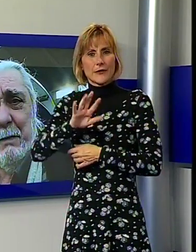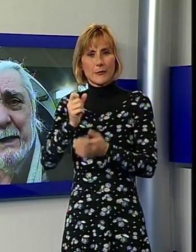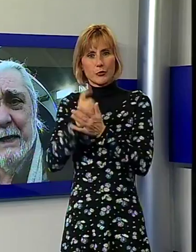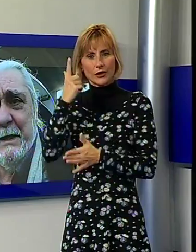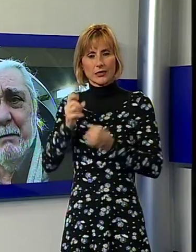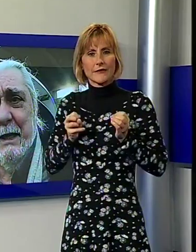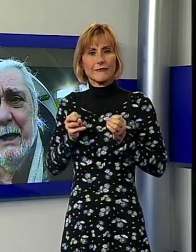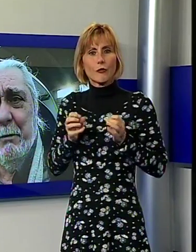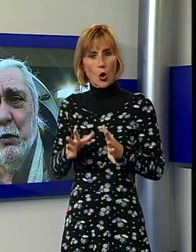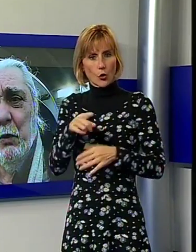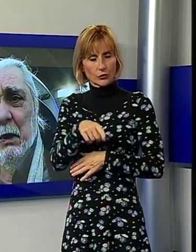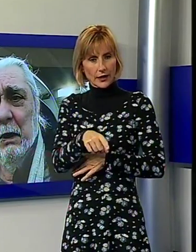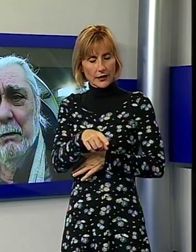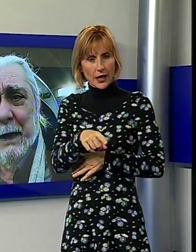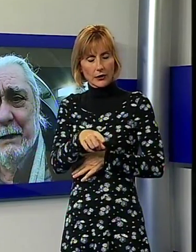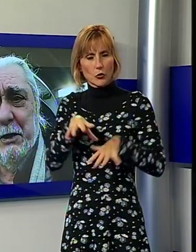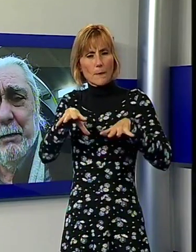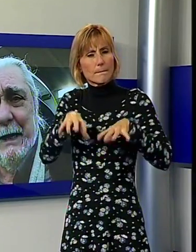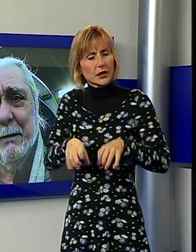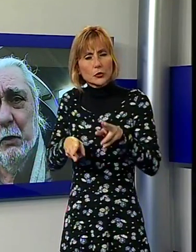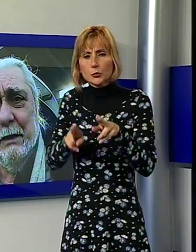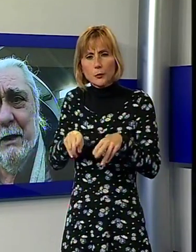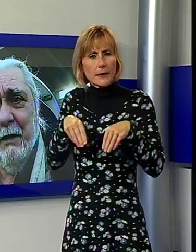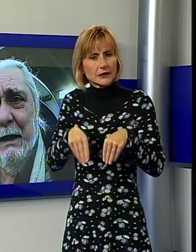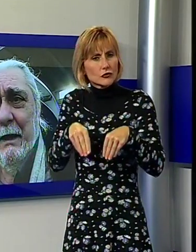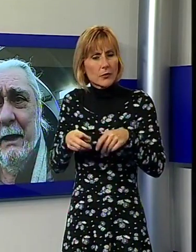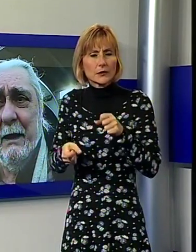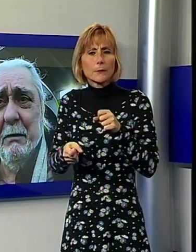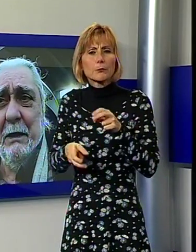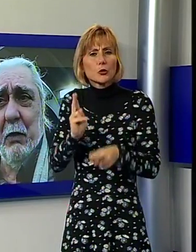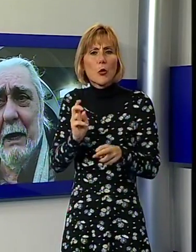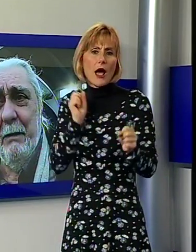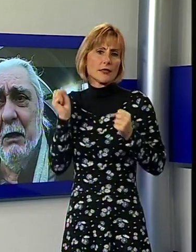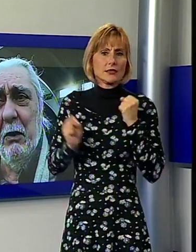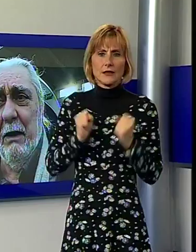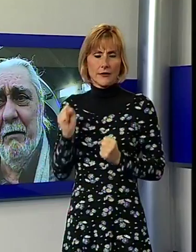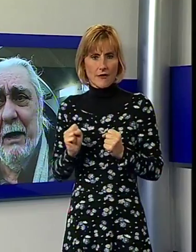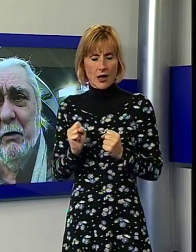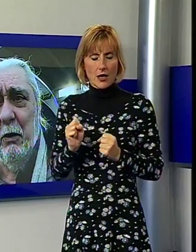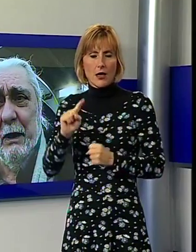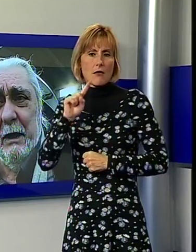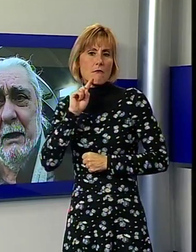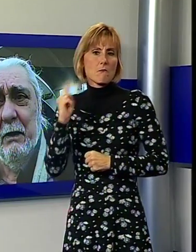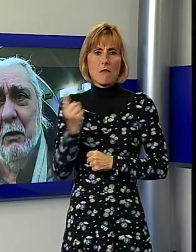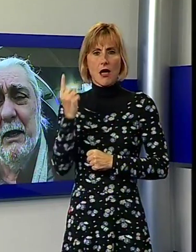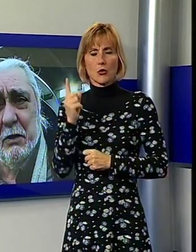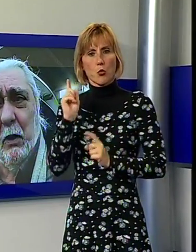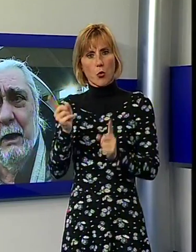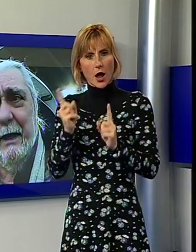impegnasse in maniera più partecipata, più attiva e quale miglior veicolo che non le scuole, i